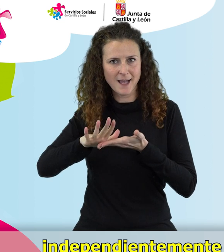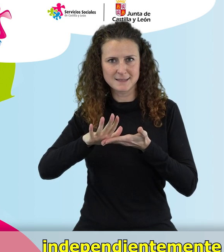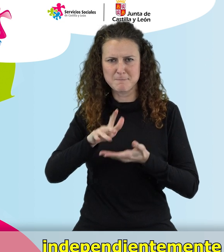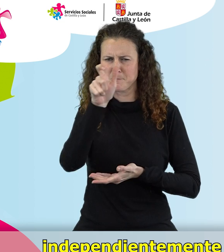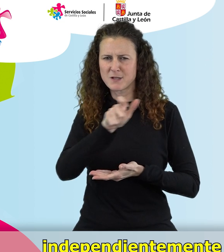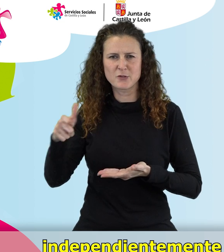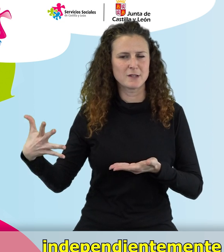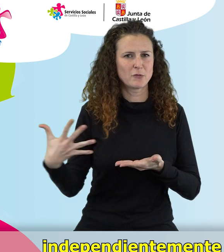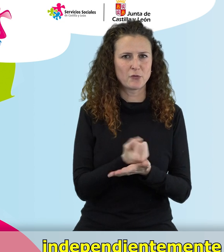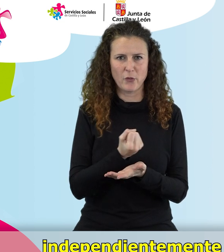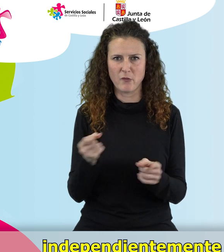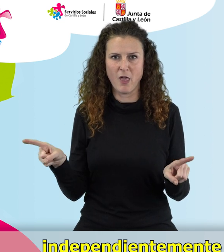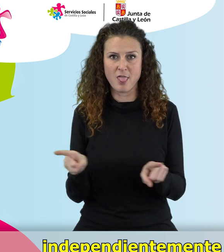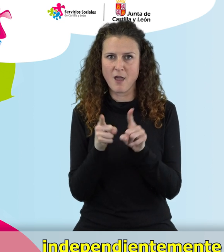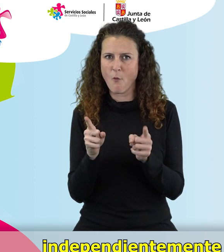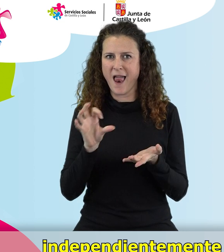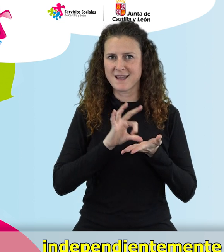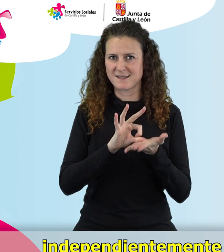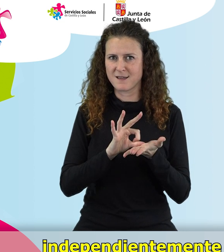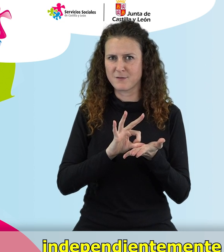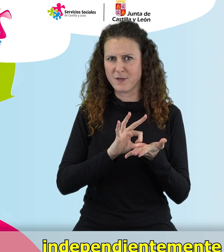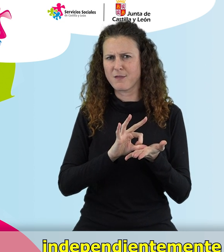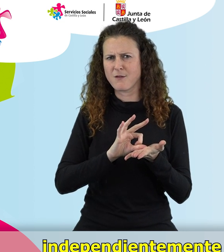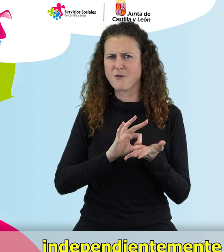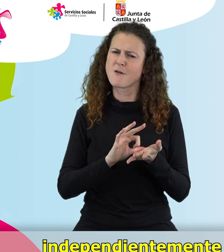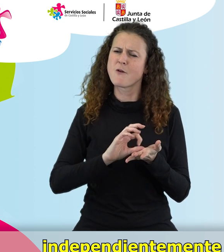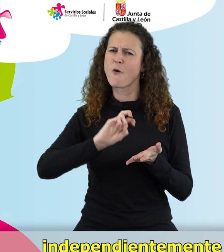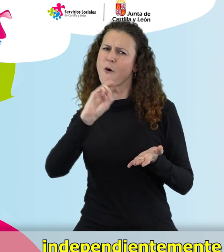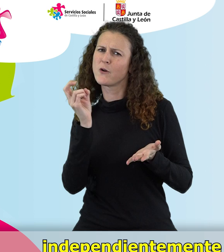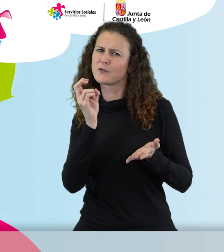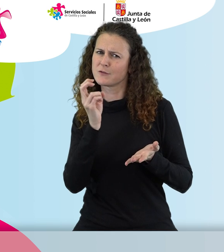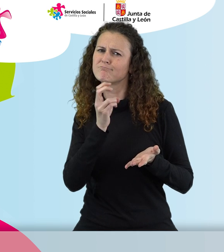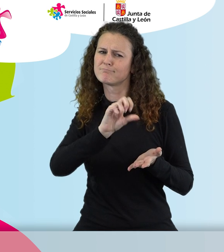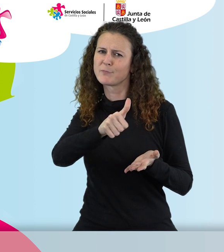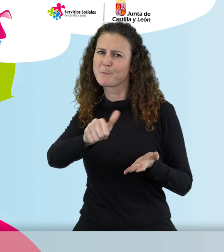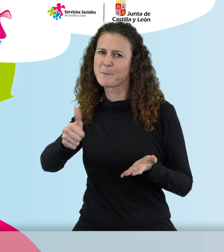personas, independientemente de los servicios que tenga activados en cada momento.